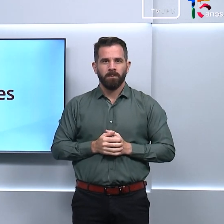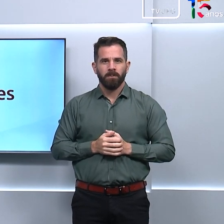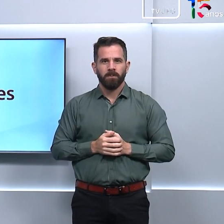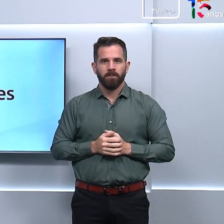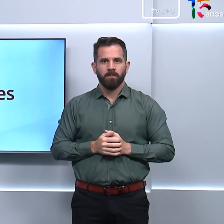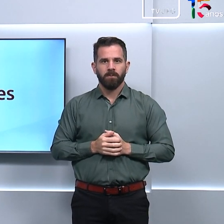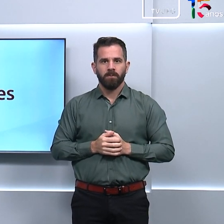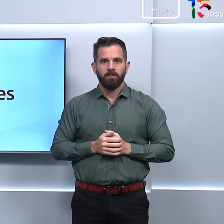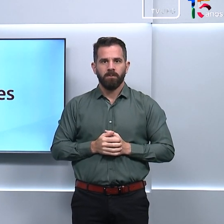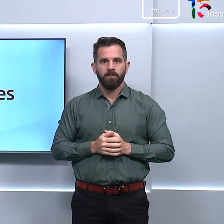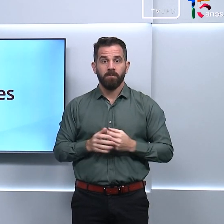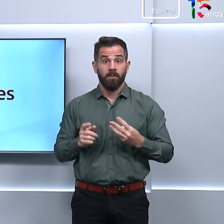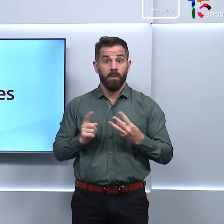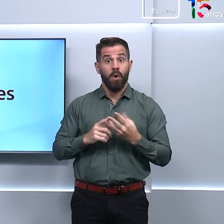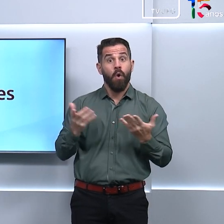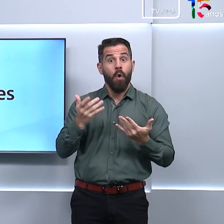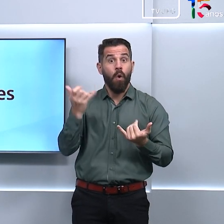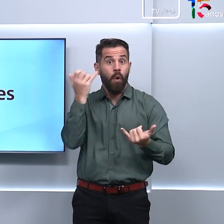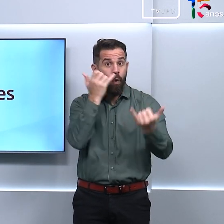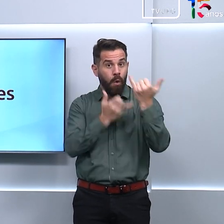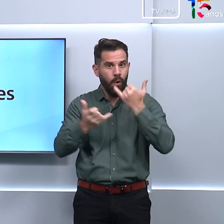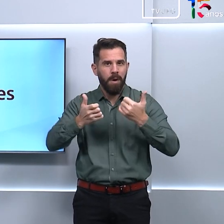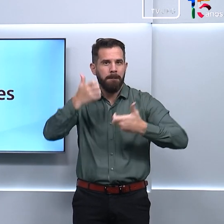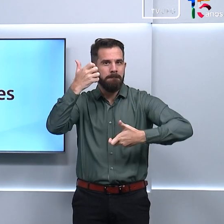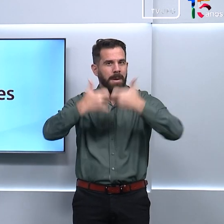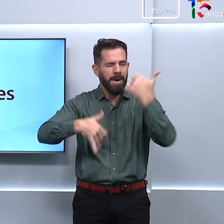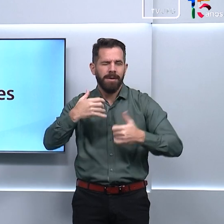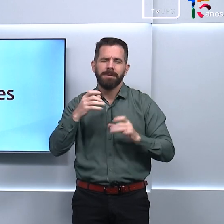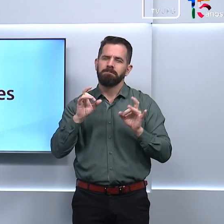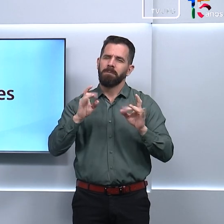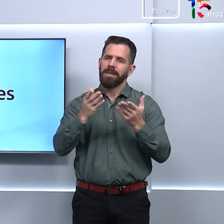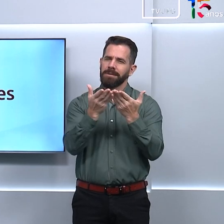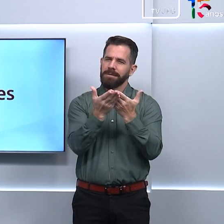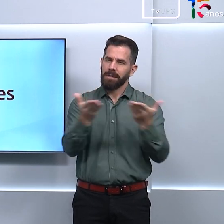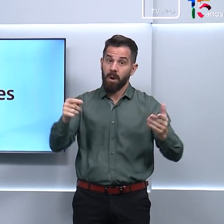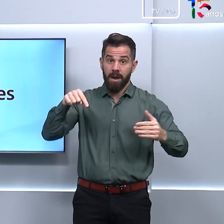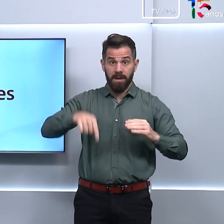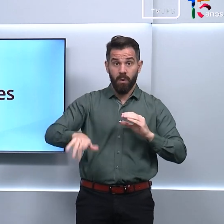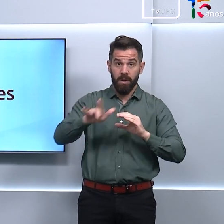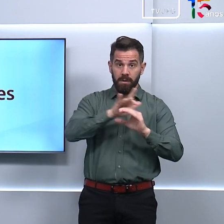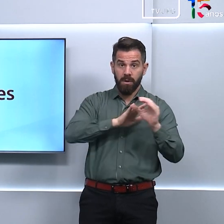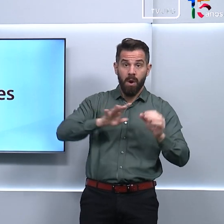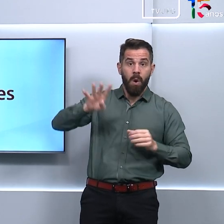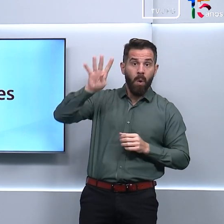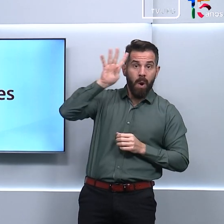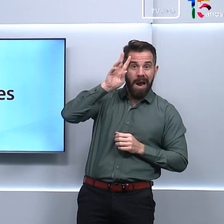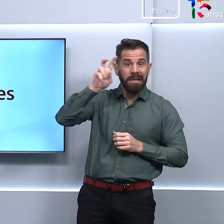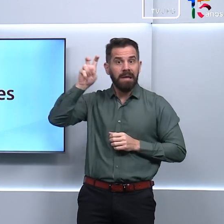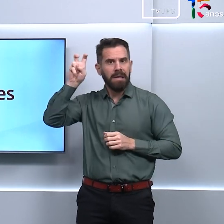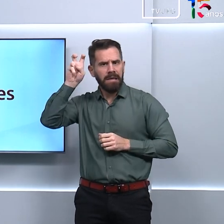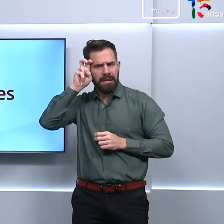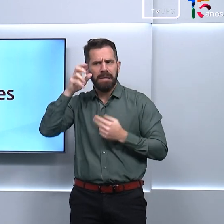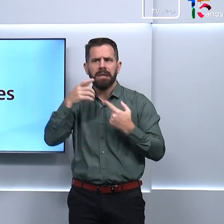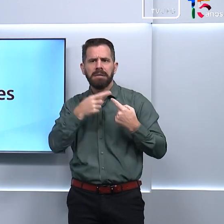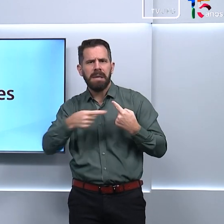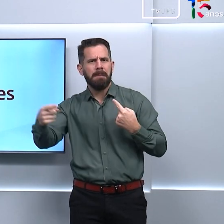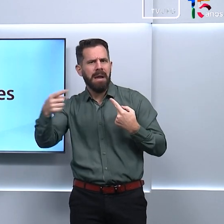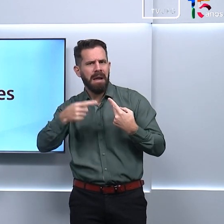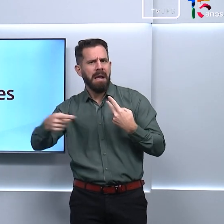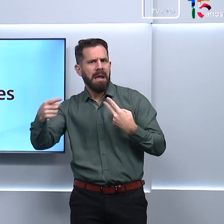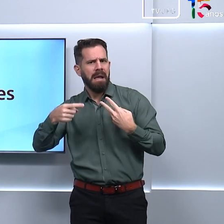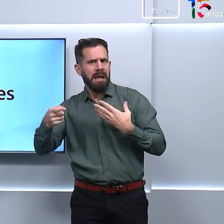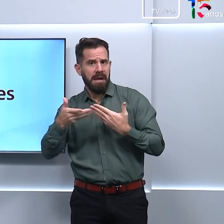E hoje começa mais uma série especial aqui no Conexões. Toda quarta e quinta-feira das próximas semanas,